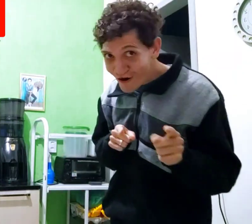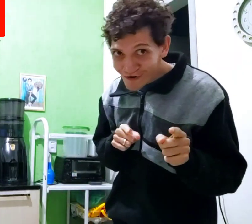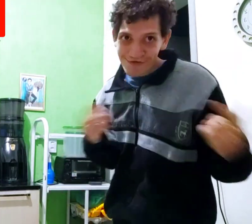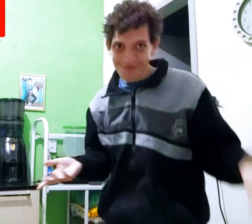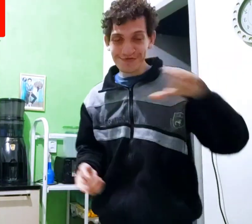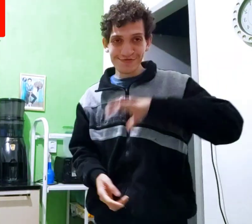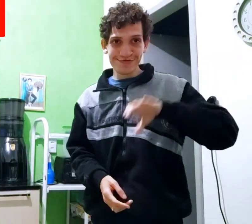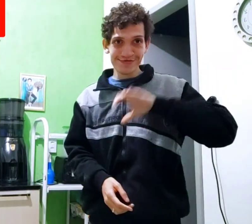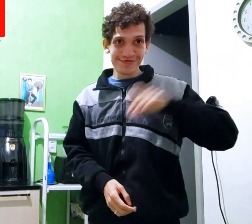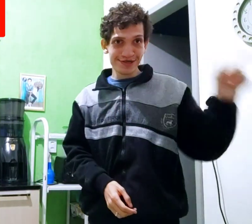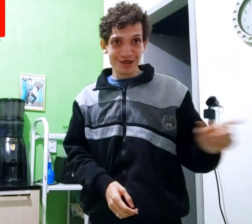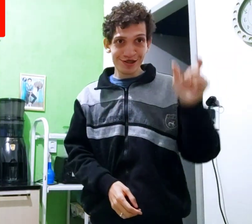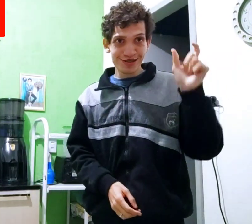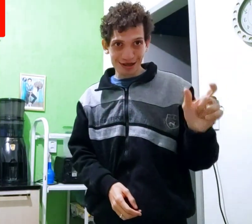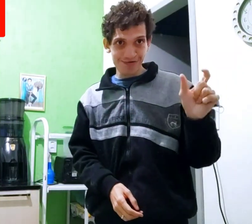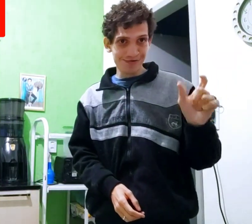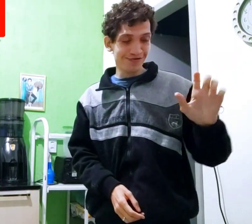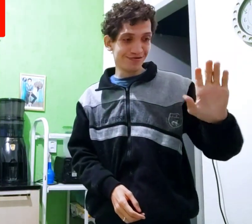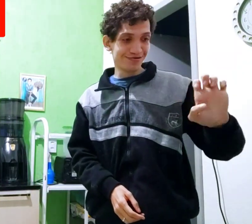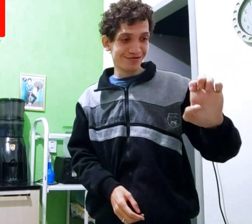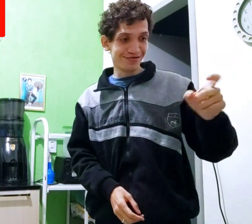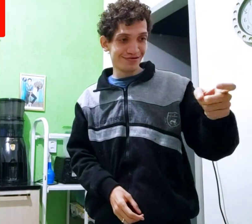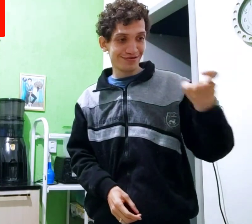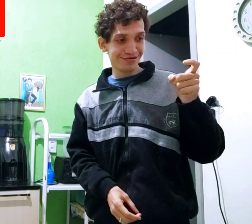Hehehehehehe Português, palavra